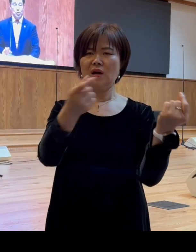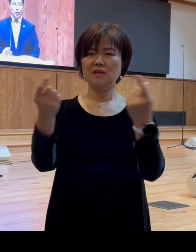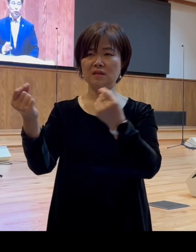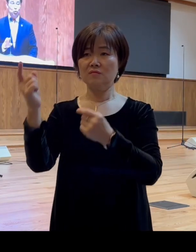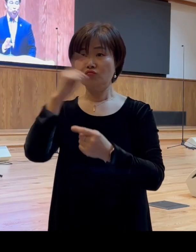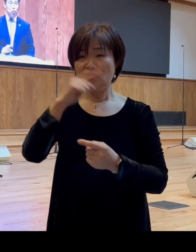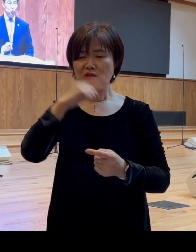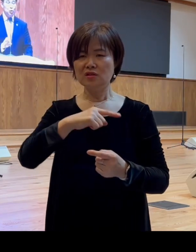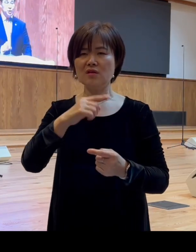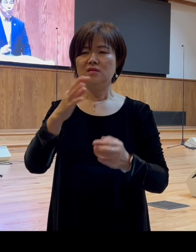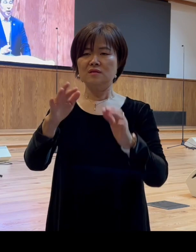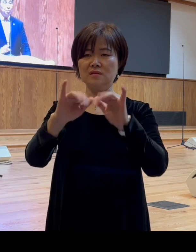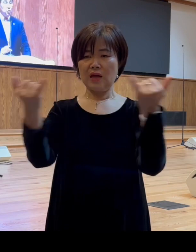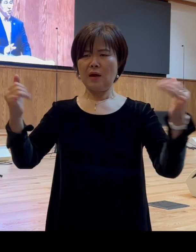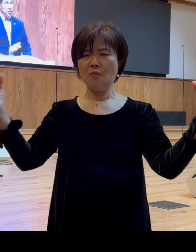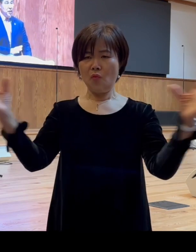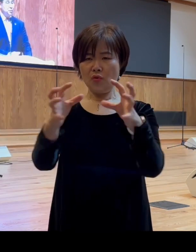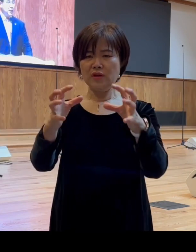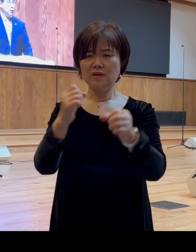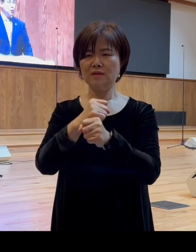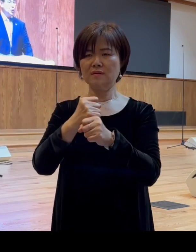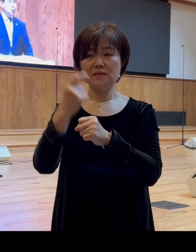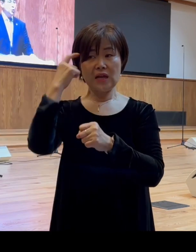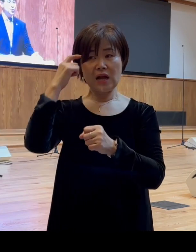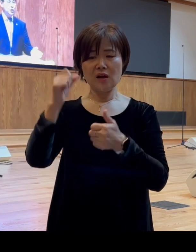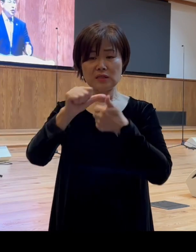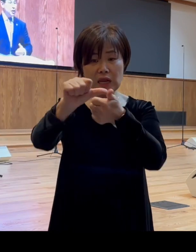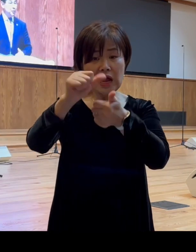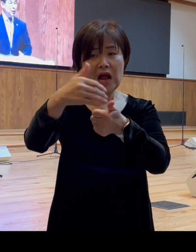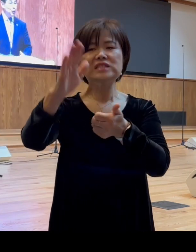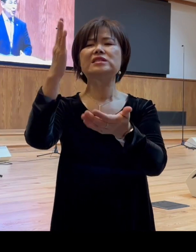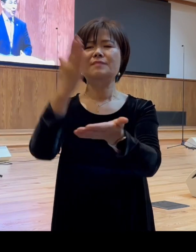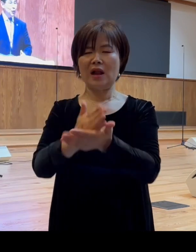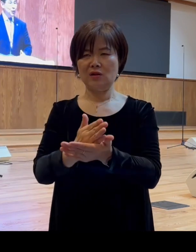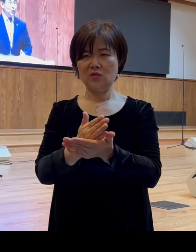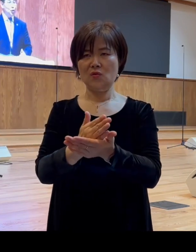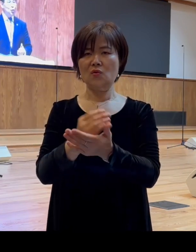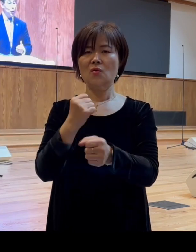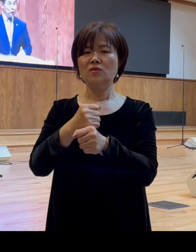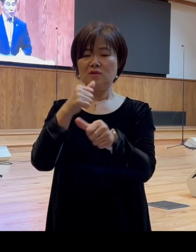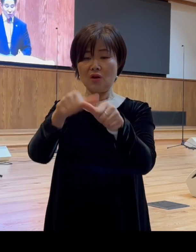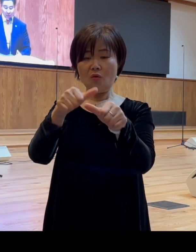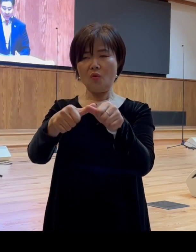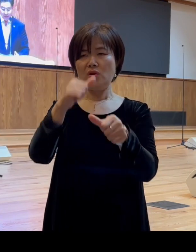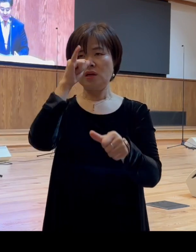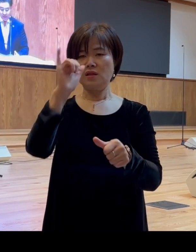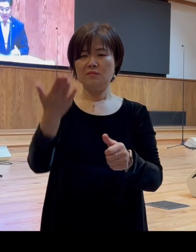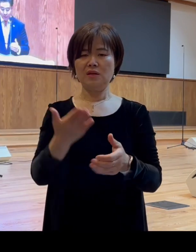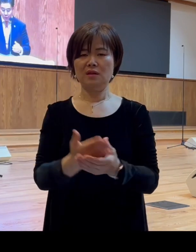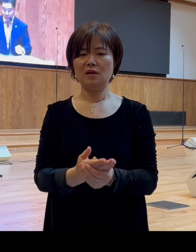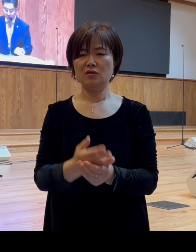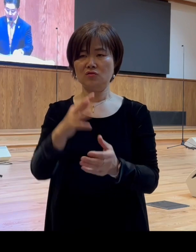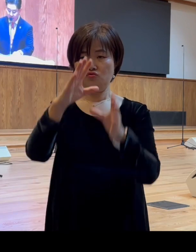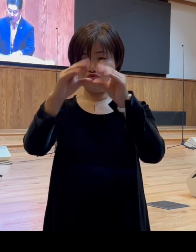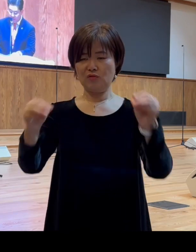군중심리에 편승하지 말도록 휩쓸려가지 말도록 경고하고 있습니다 그럼 출애국기 23장